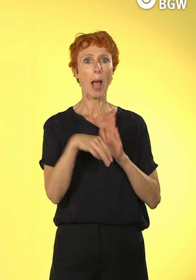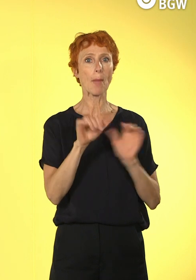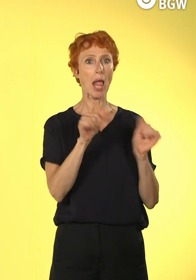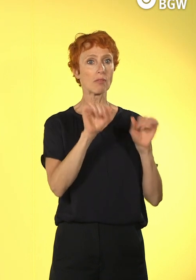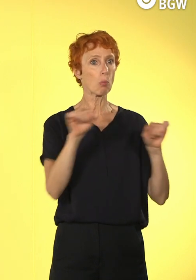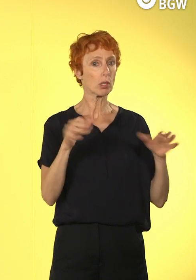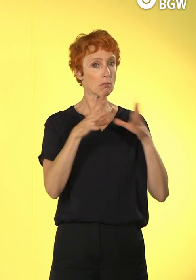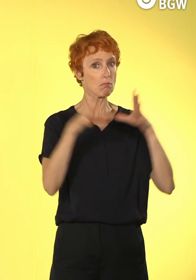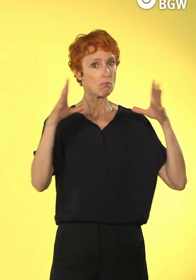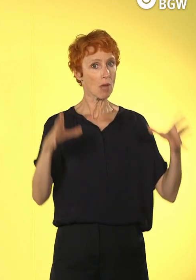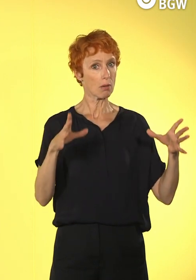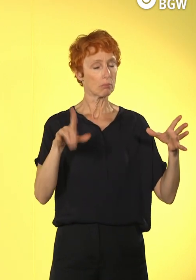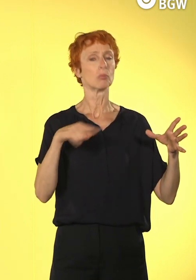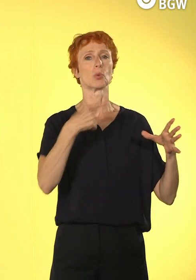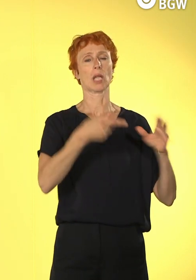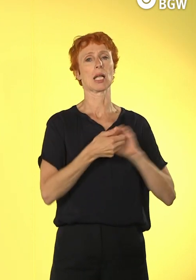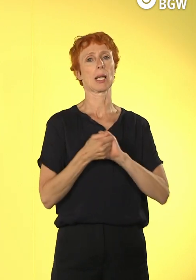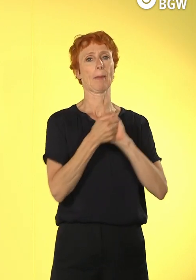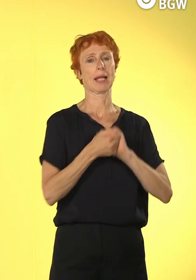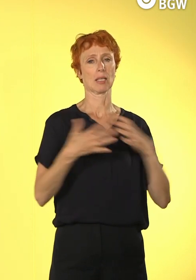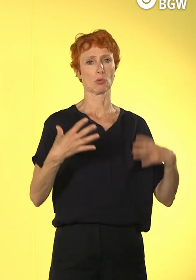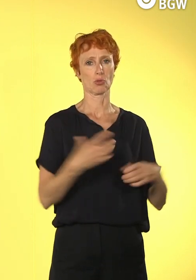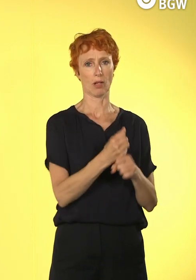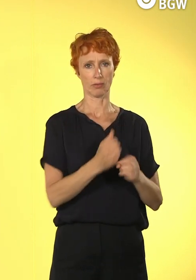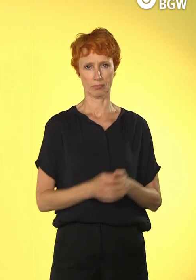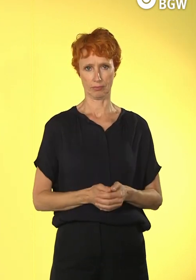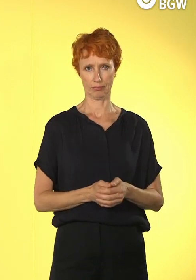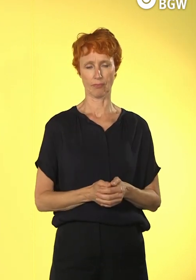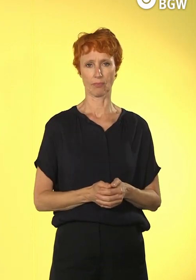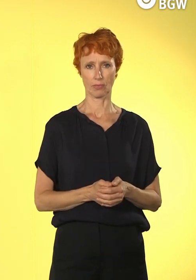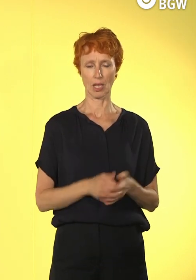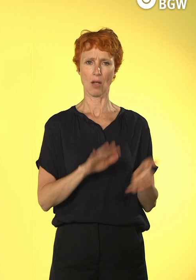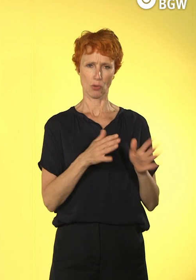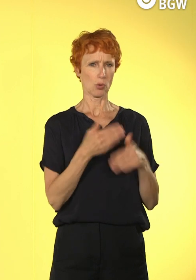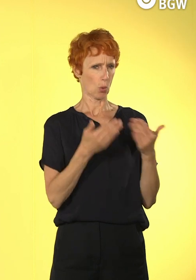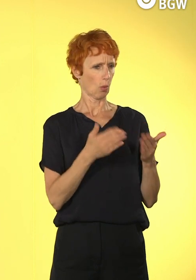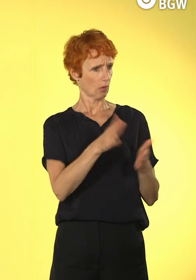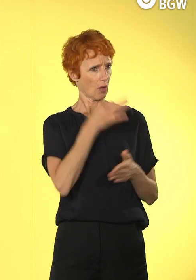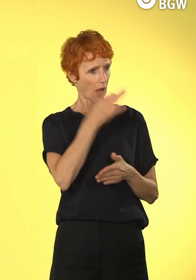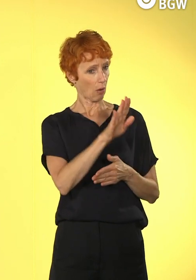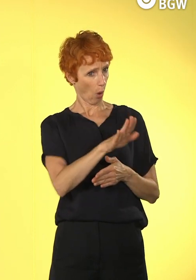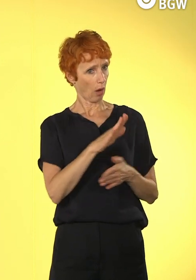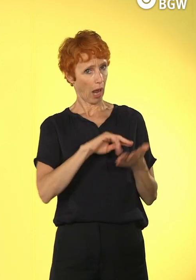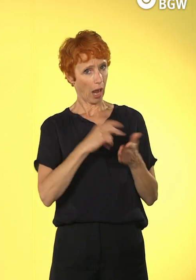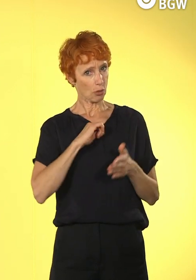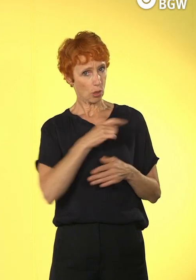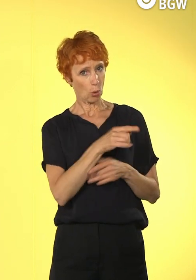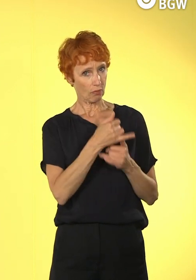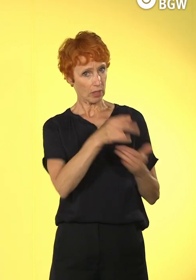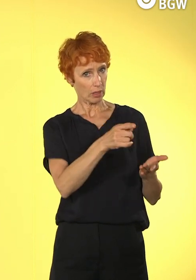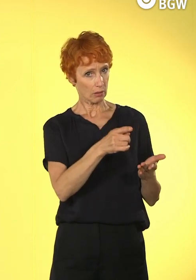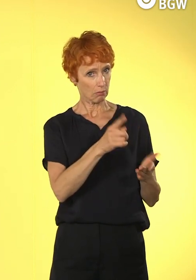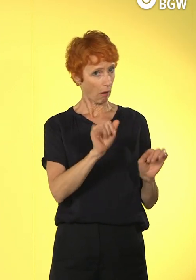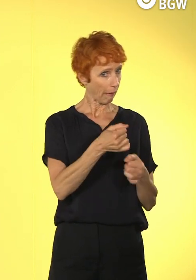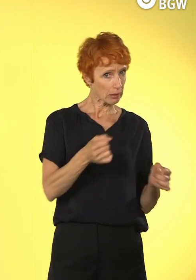Und ich glaube, das war so ein Punkt, wo wahrscheinlich die Frauen, wenn man sich fragt hat, wie ist eure Haltung dazu, erst mal gesagt hat, nö, wollen wir nicht oder können wir